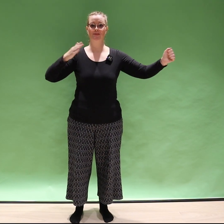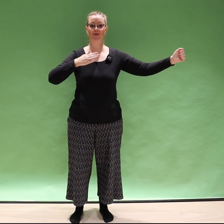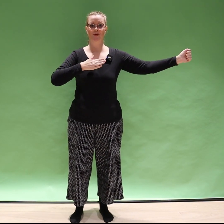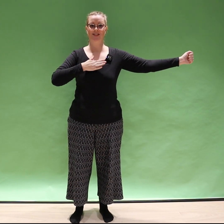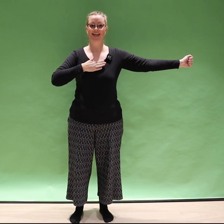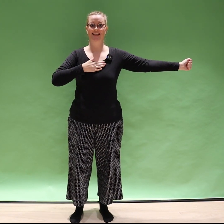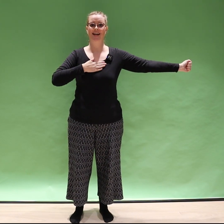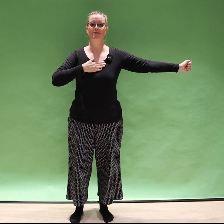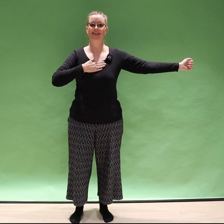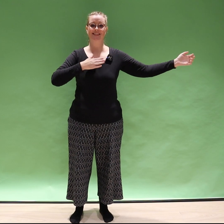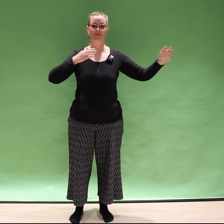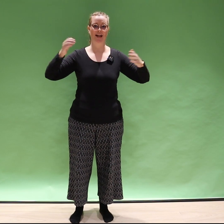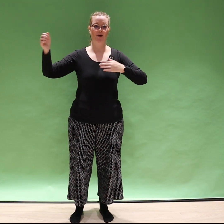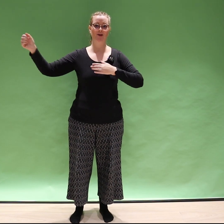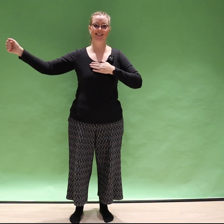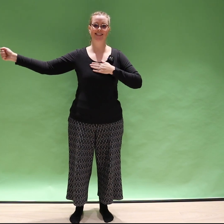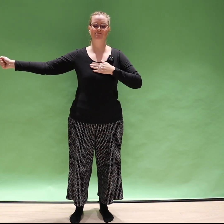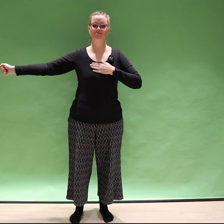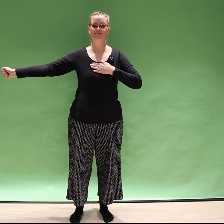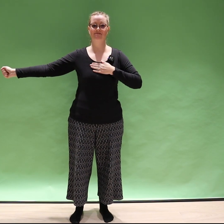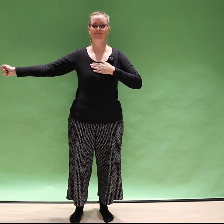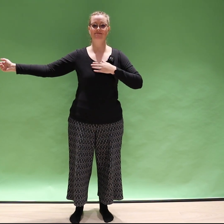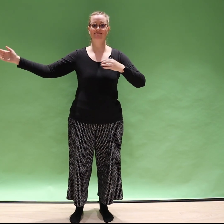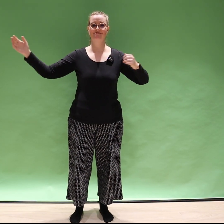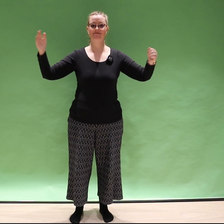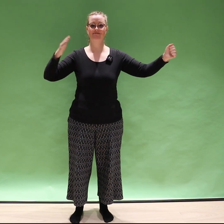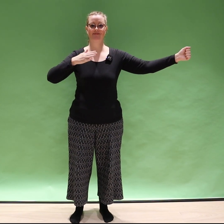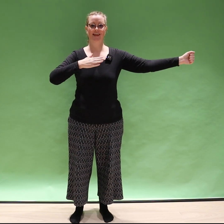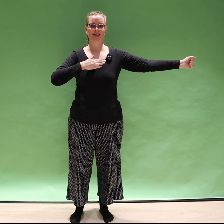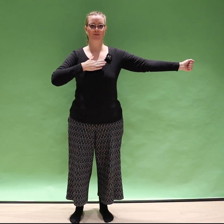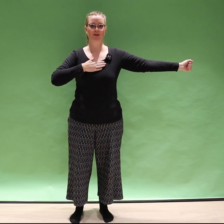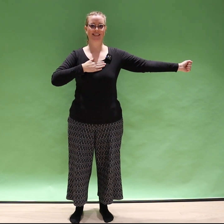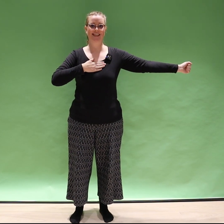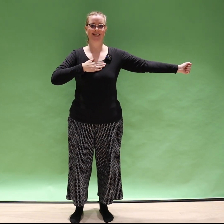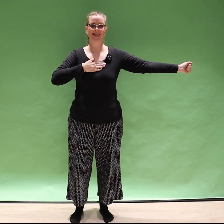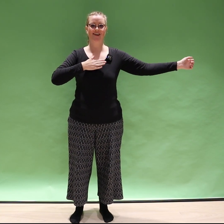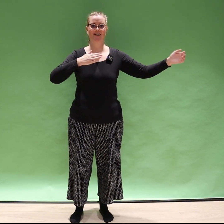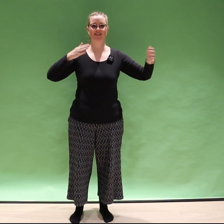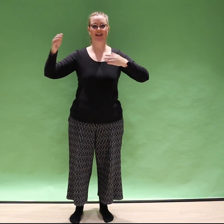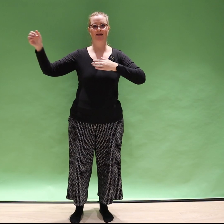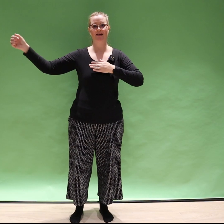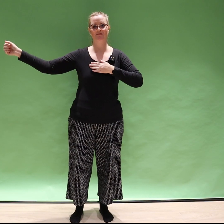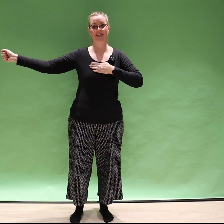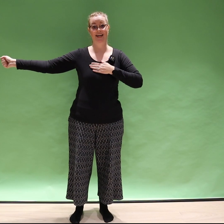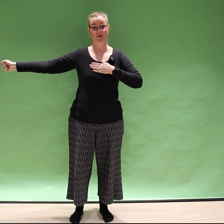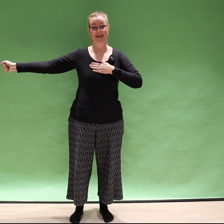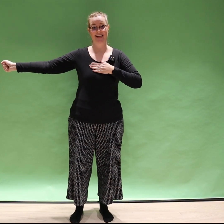työskeltelemään tässä melkoisesti. Mutta sitkeesti harjoittelemalla, nääkin yleensä